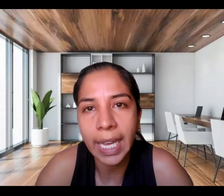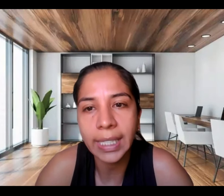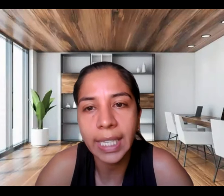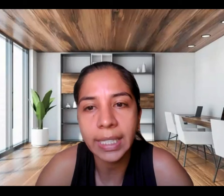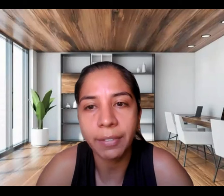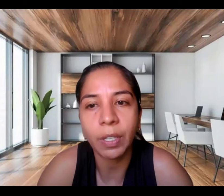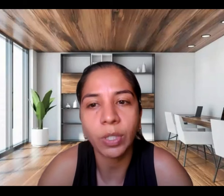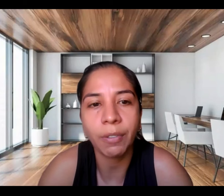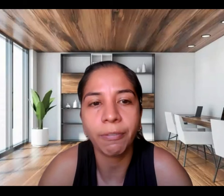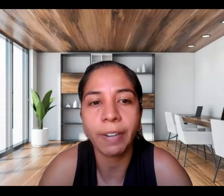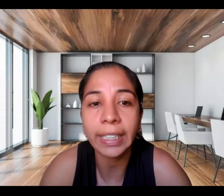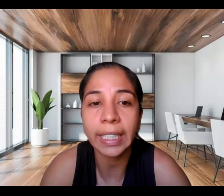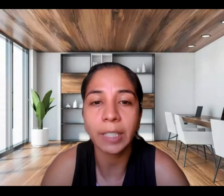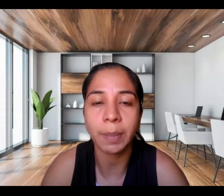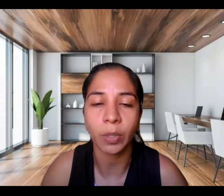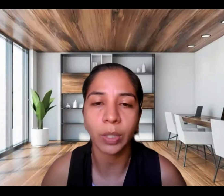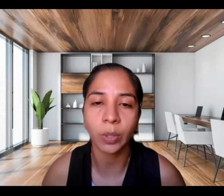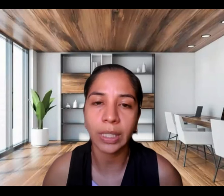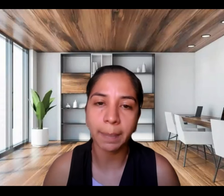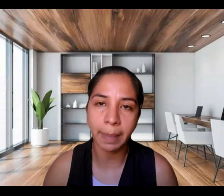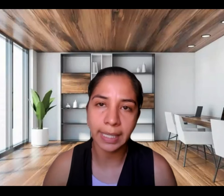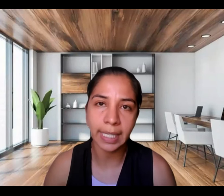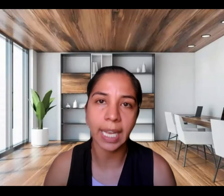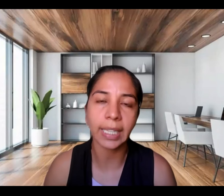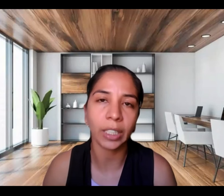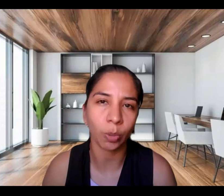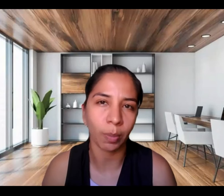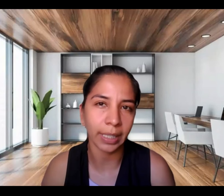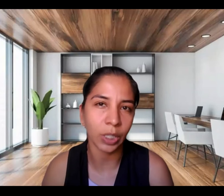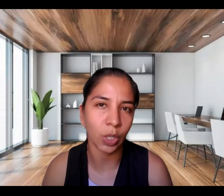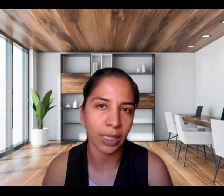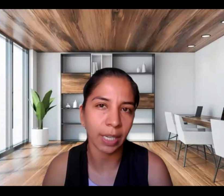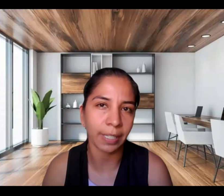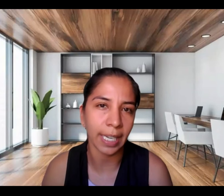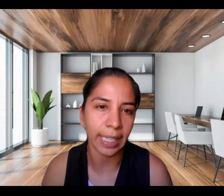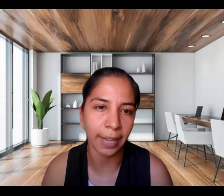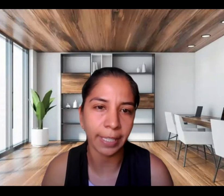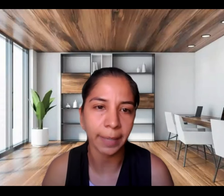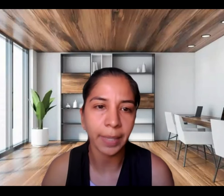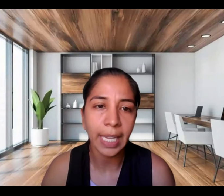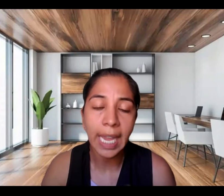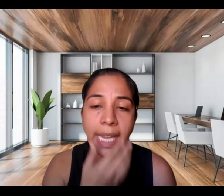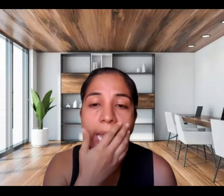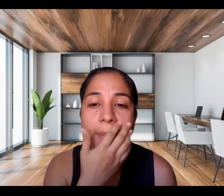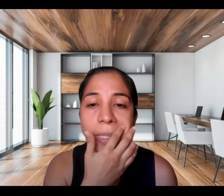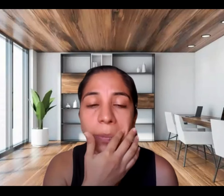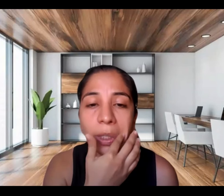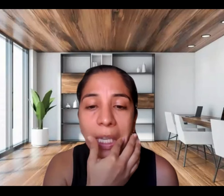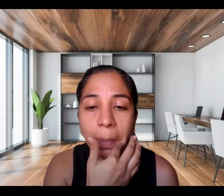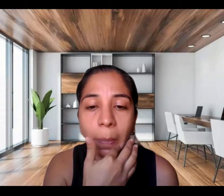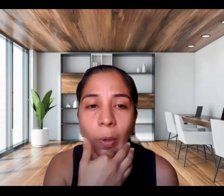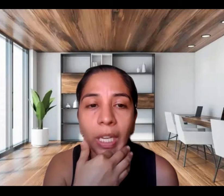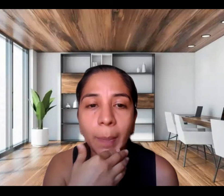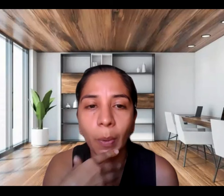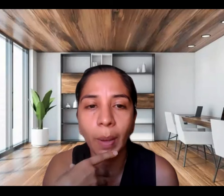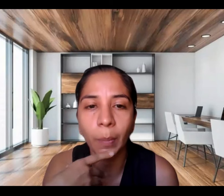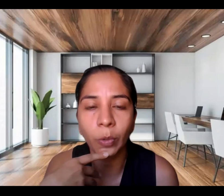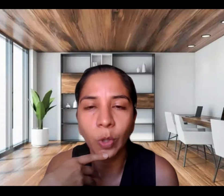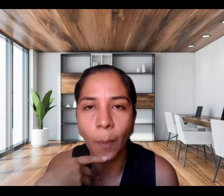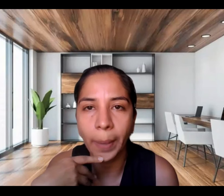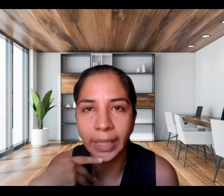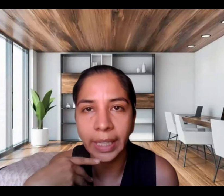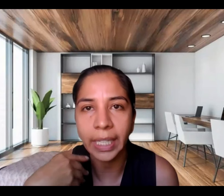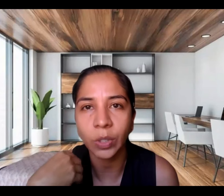complejidades y desafíos que enfrentan las personas con discapacidad al tomar decisiones al final de la vida. Y al mismo tiempo que